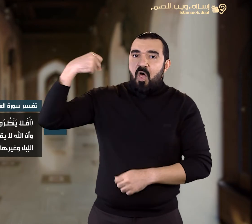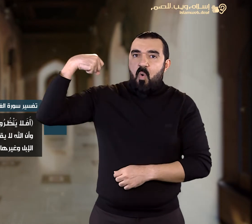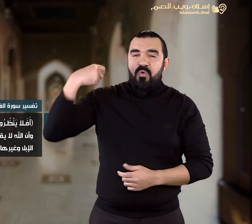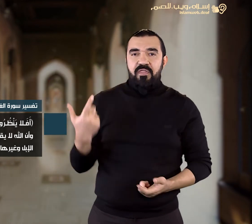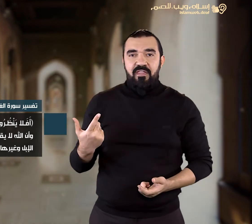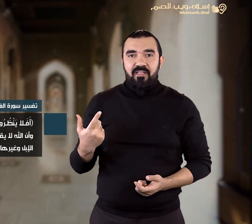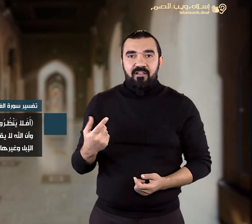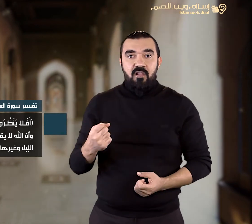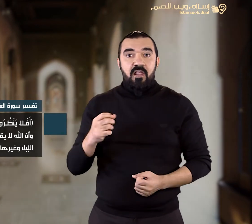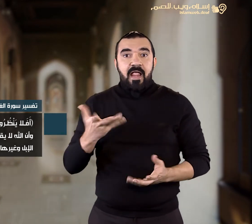مخلوقاته